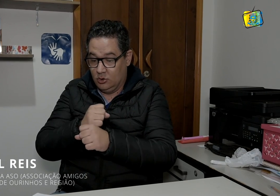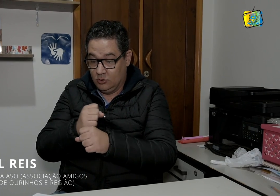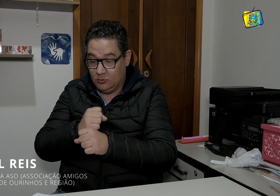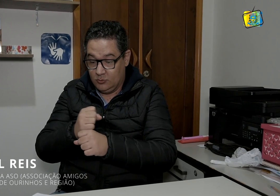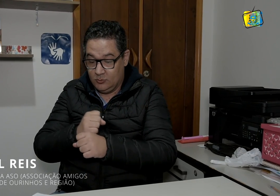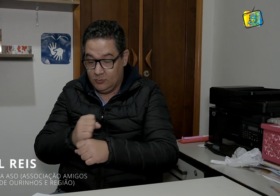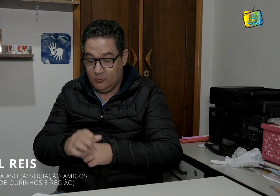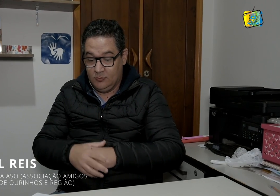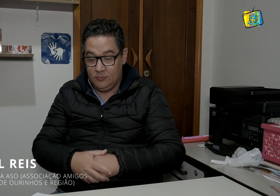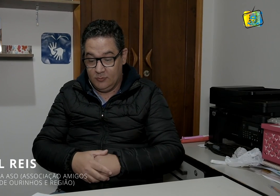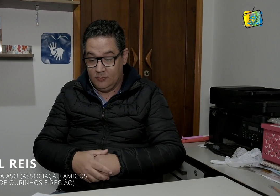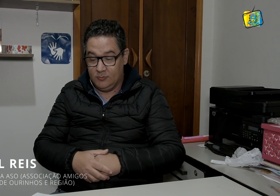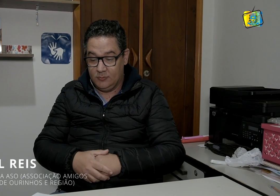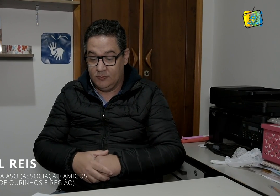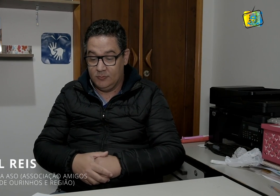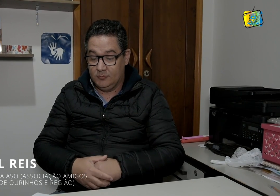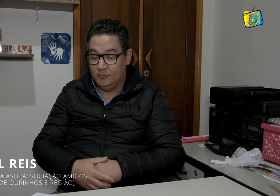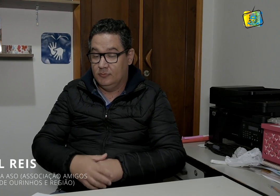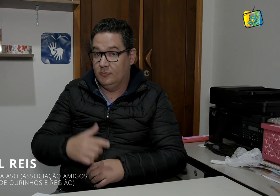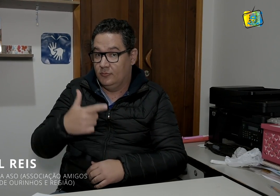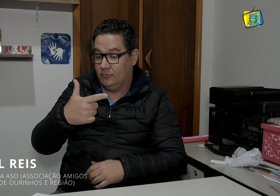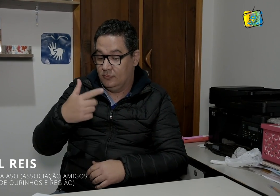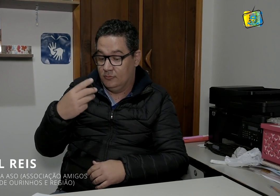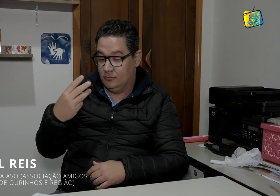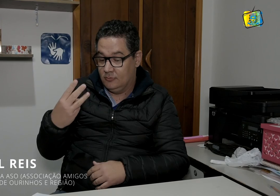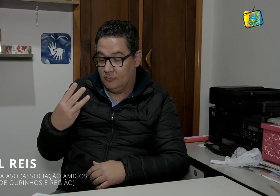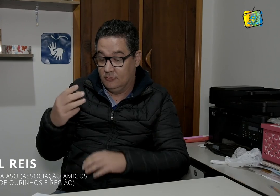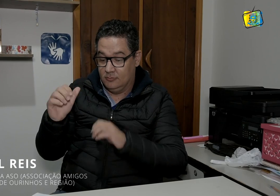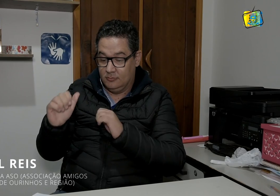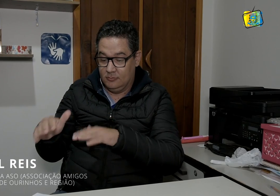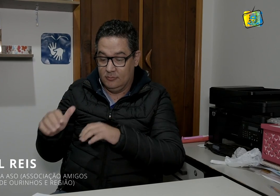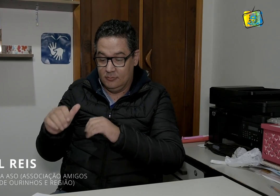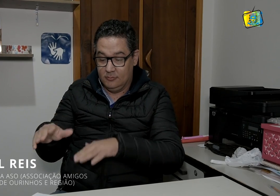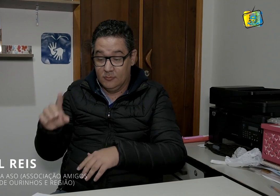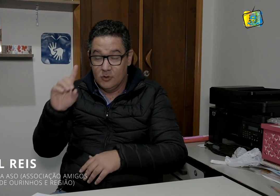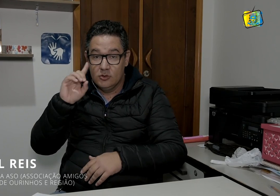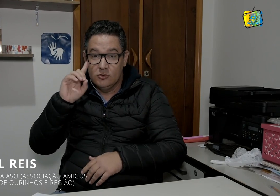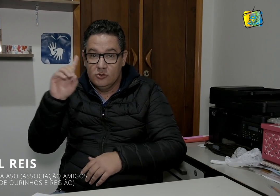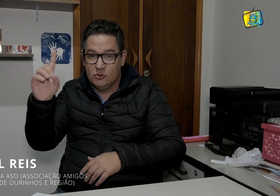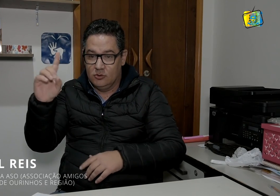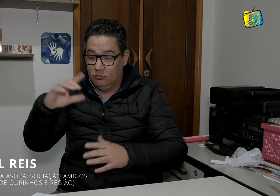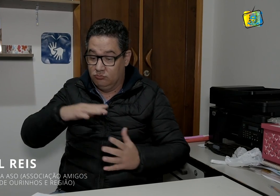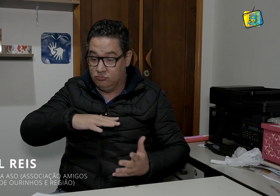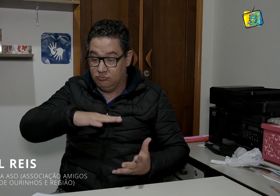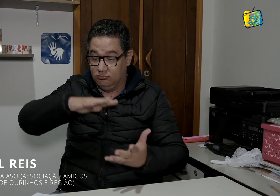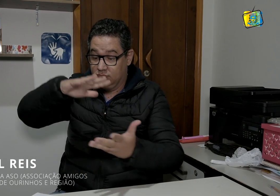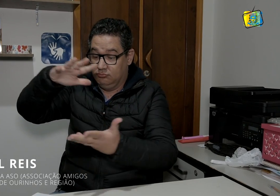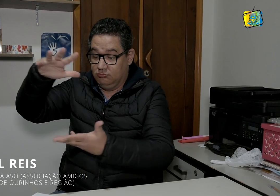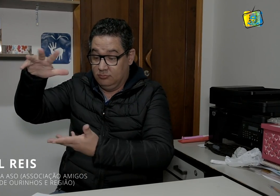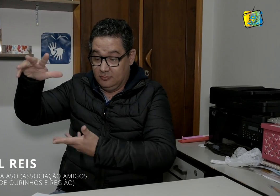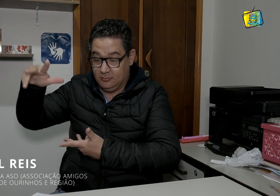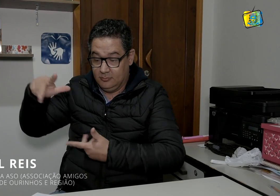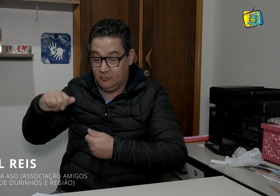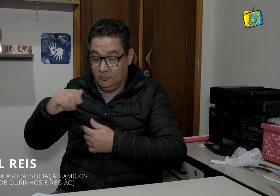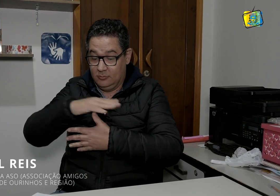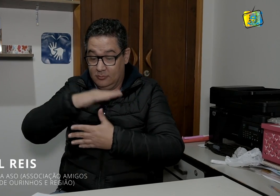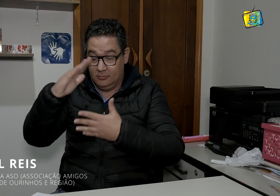uso da língua de sinais na educação dos surdos por 100 anos. O dia 23 de